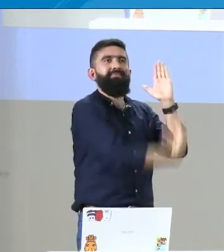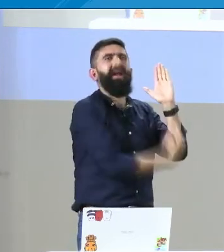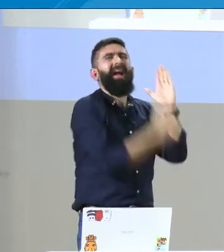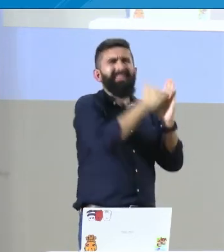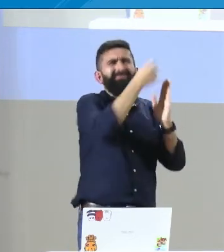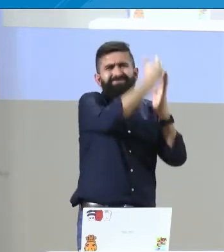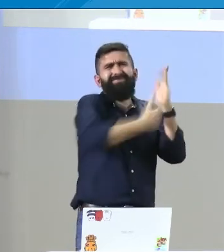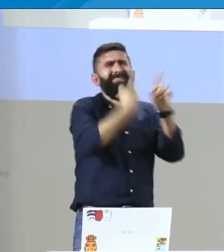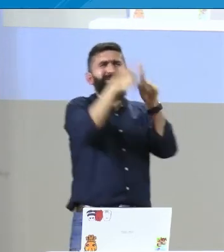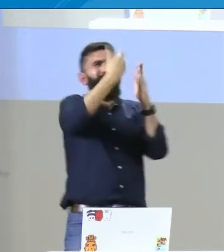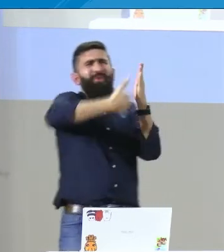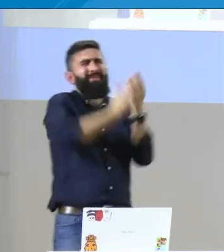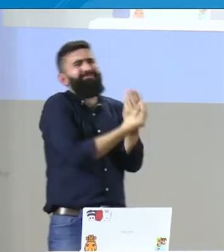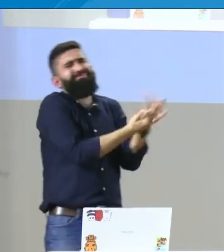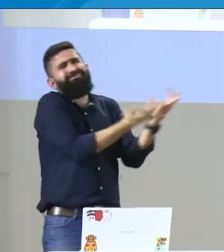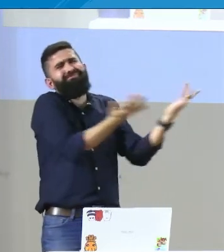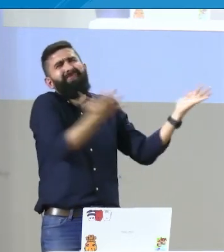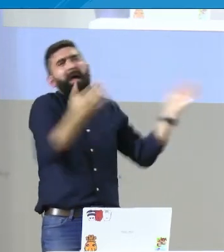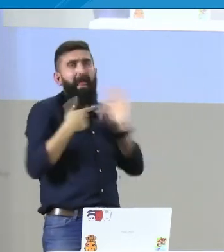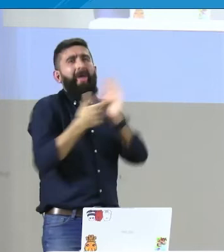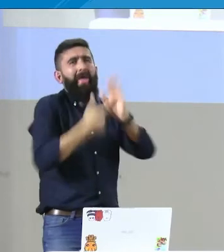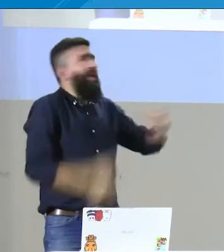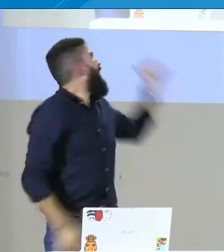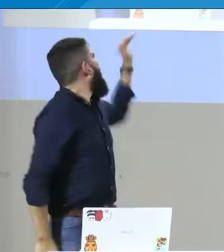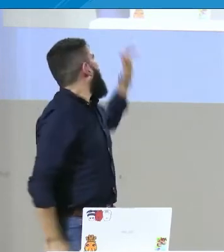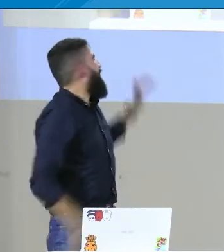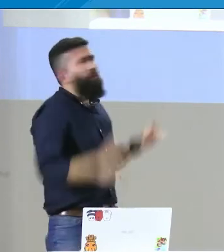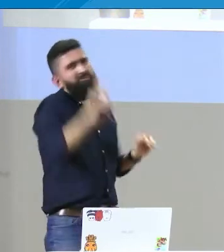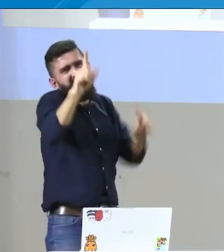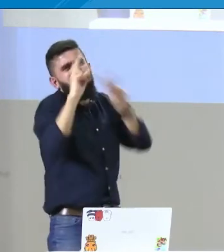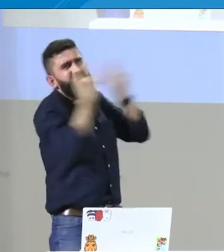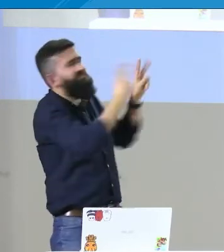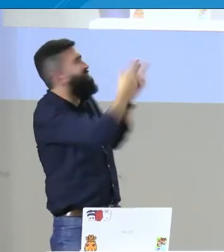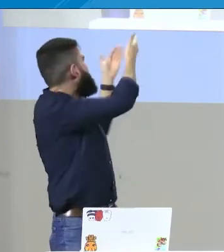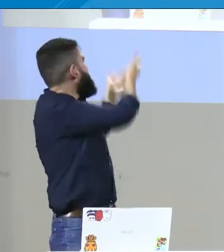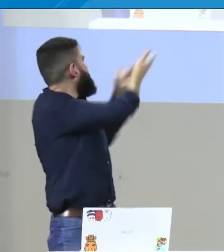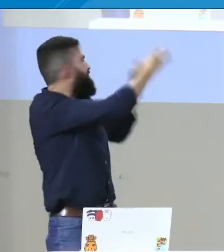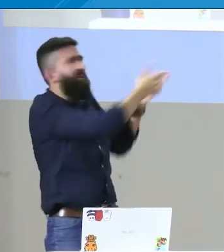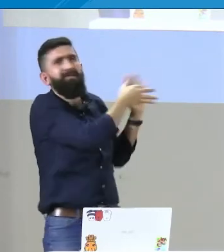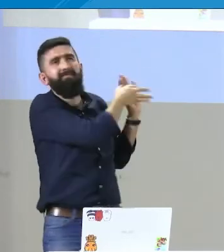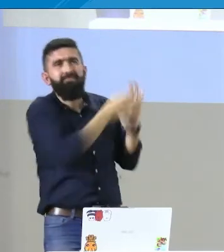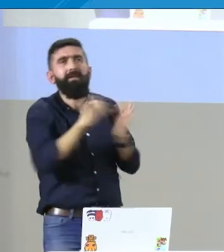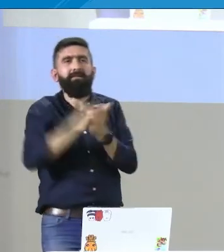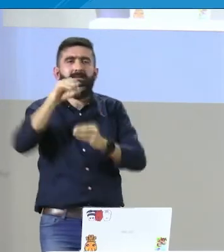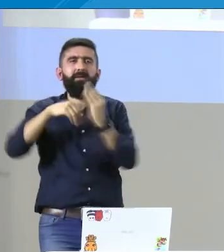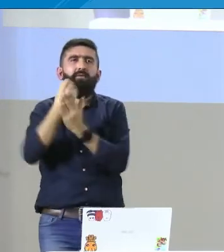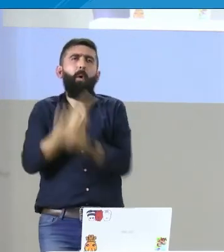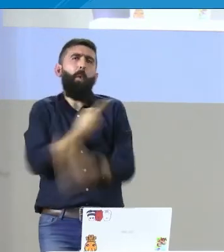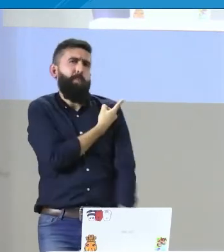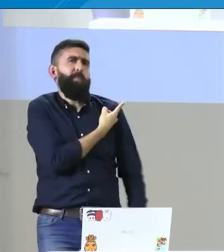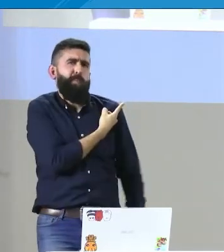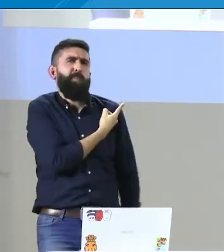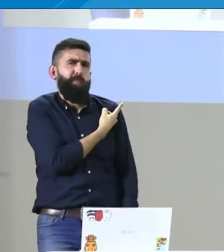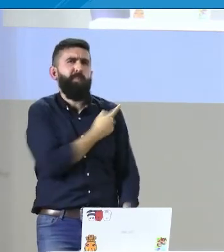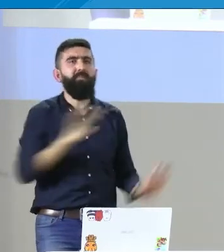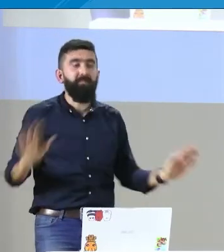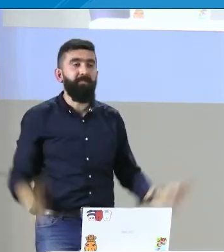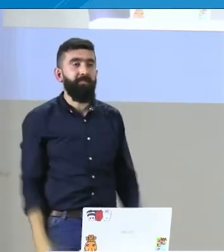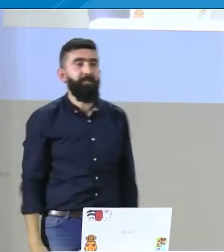poder sacar cosas que nos sirvan algunos elementos para generar este estudio y esta encuesta. Son muchos referentes. No me puedo quedar en cada uno. Entonces,